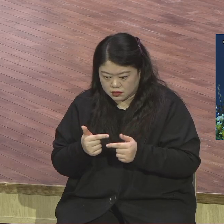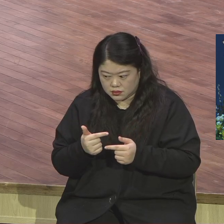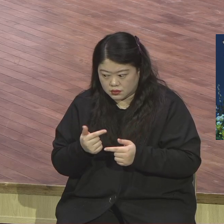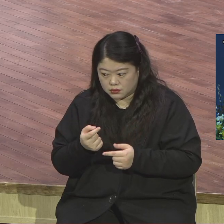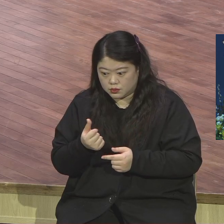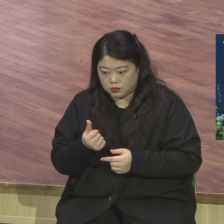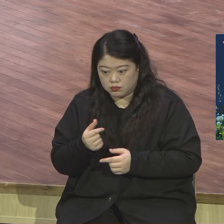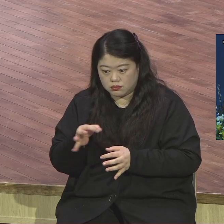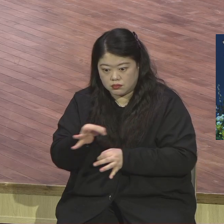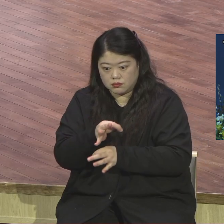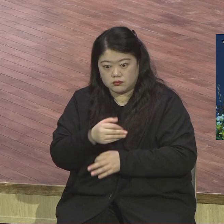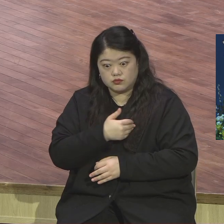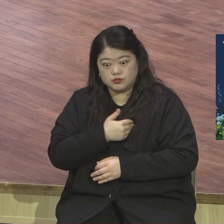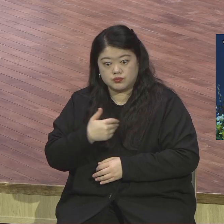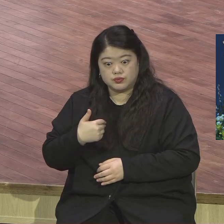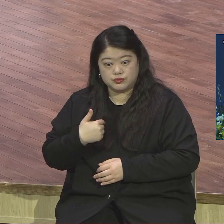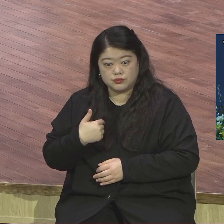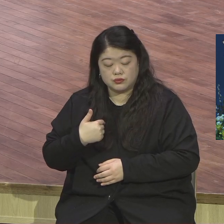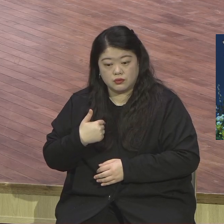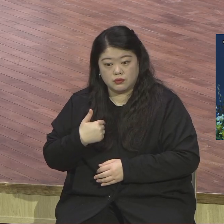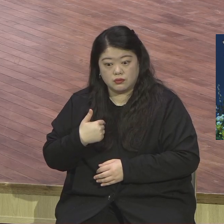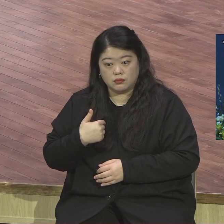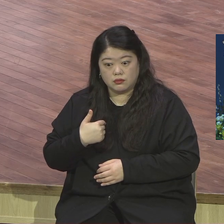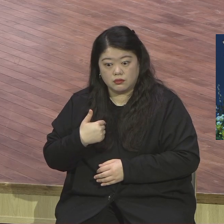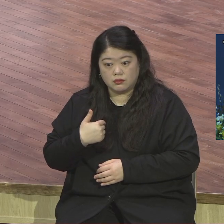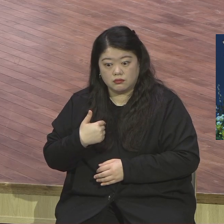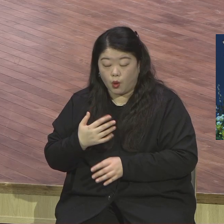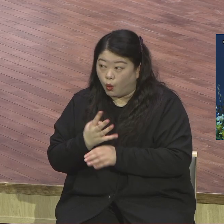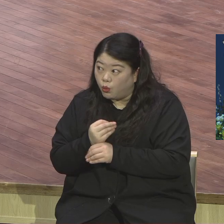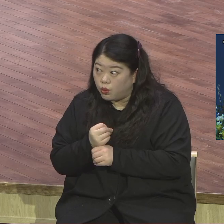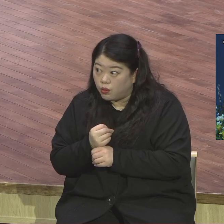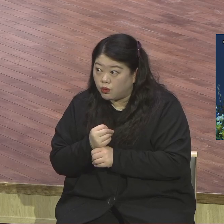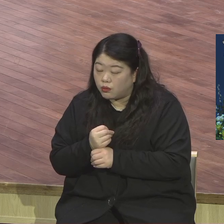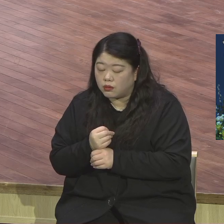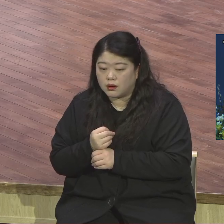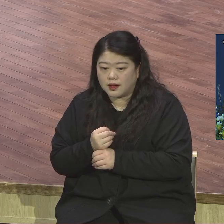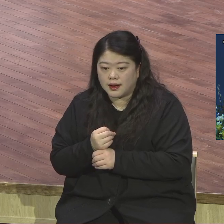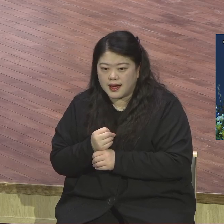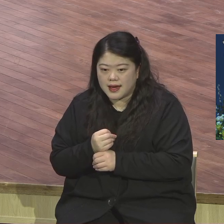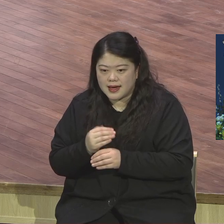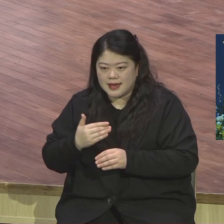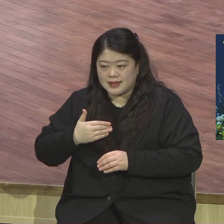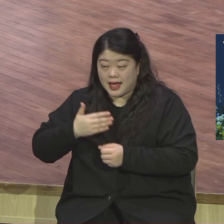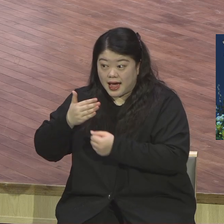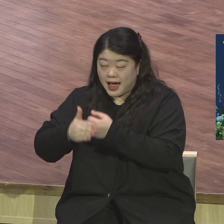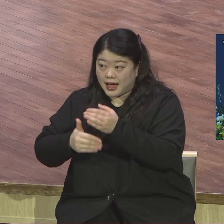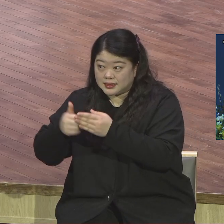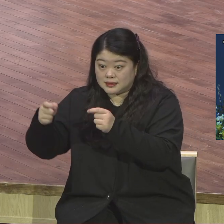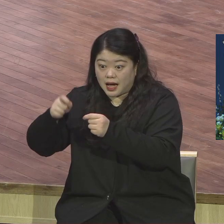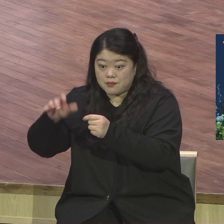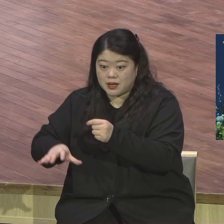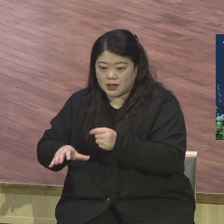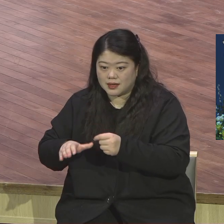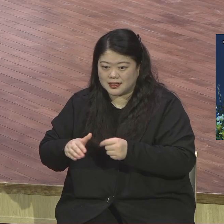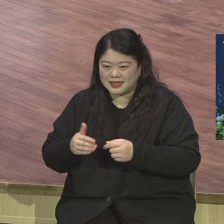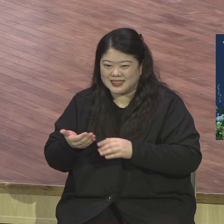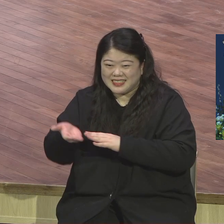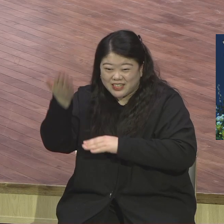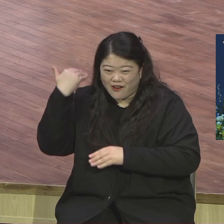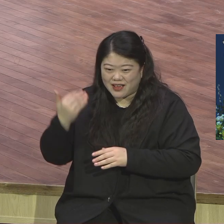하나님 앞에 계산없이 다 드릴 때였어요 아시겠어요 지금도 계산